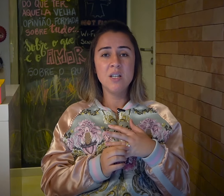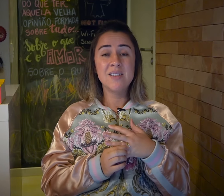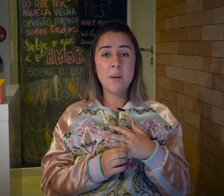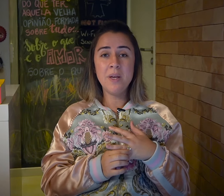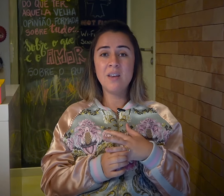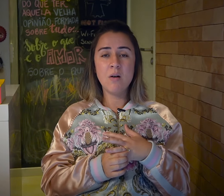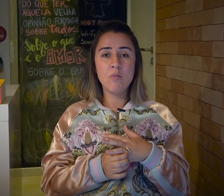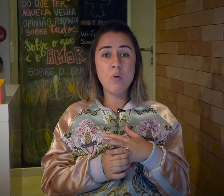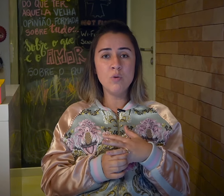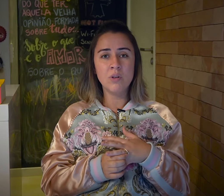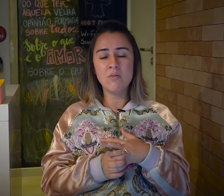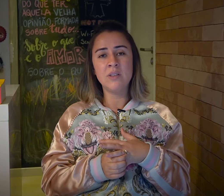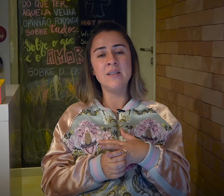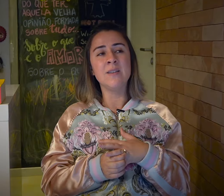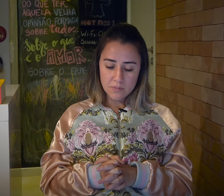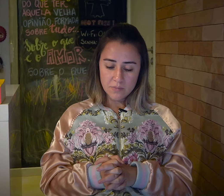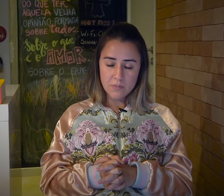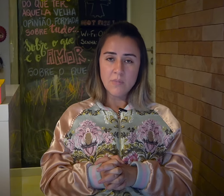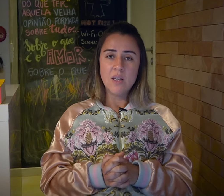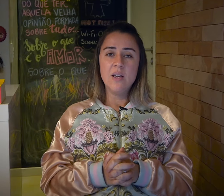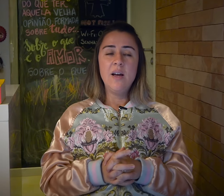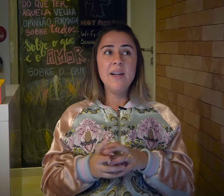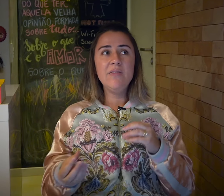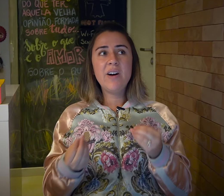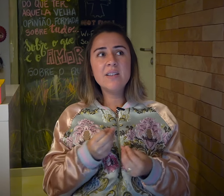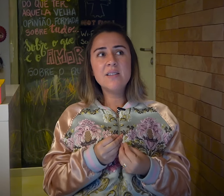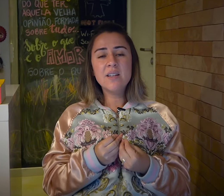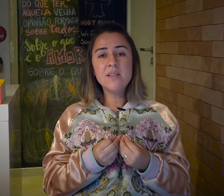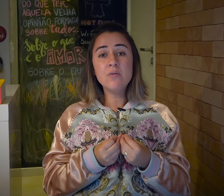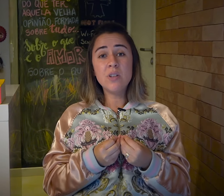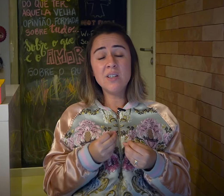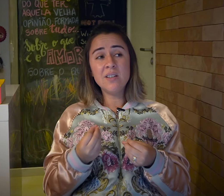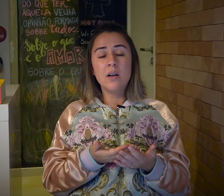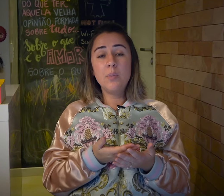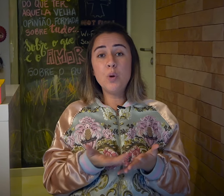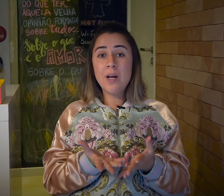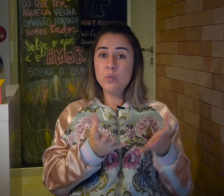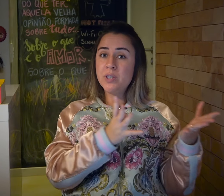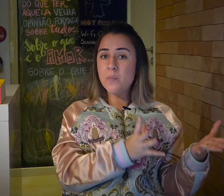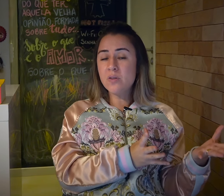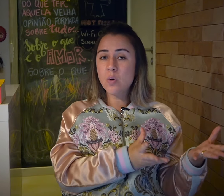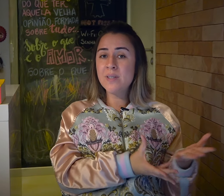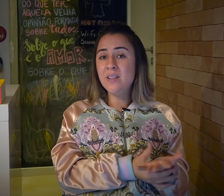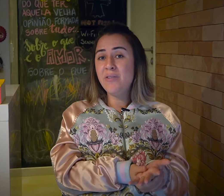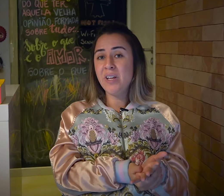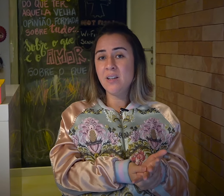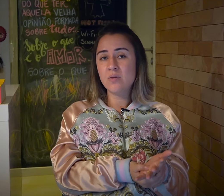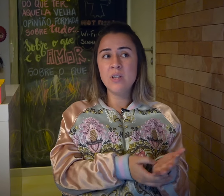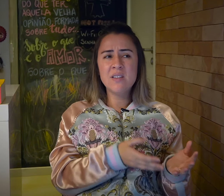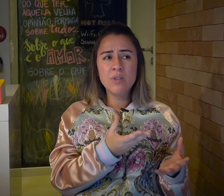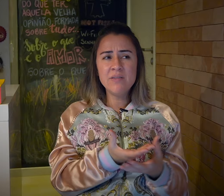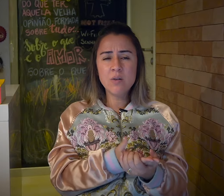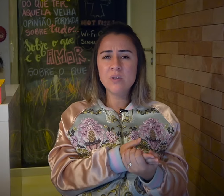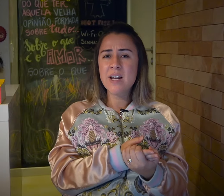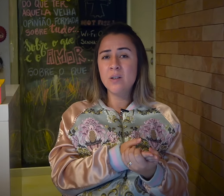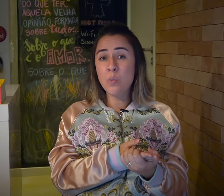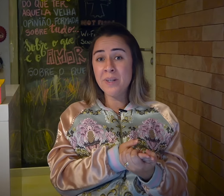saber que é algo comum que acontece. Ele fala dessa questão de que, por um lado, muitas pessoas defendem que a sondeira não deve ser considerada como uma